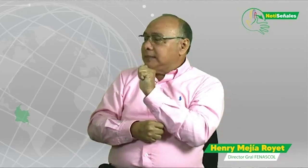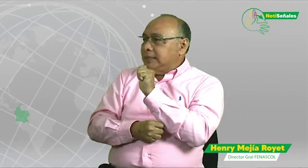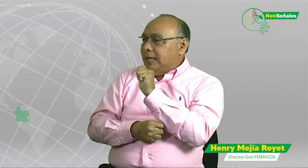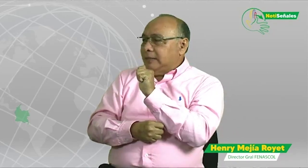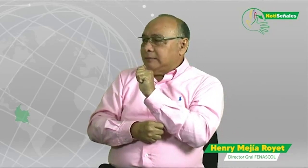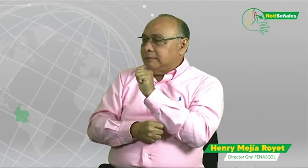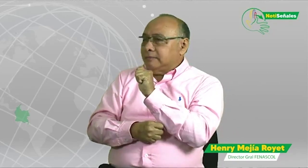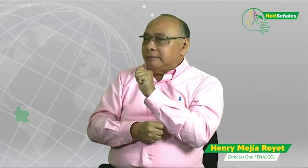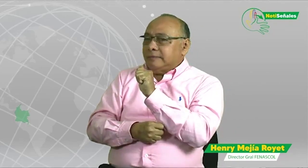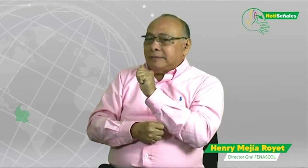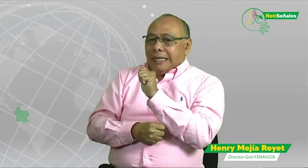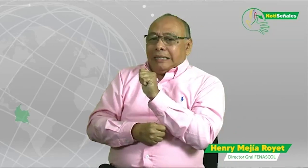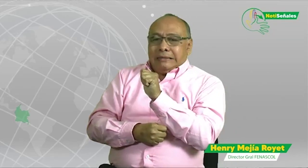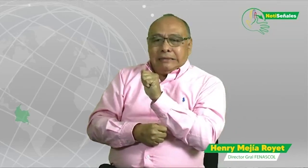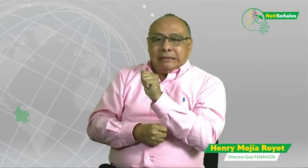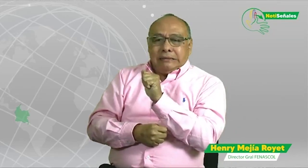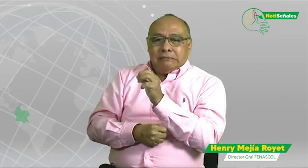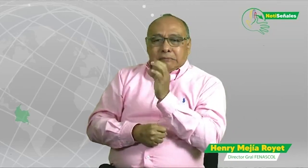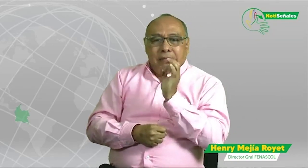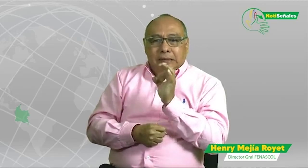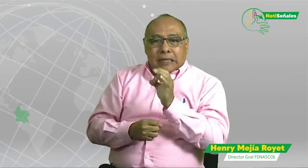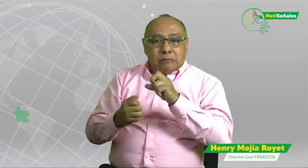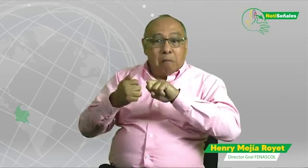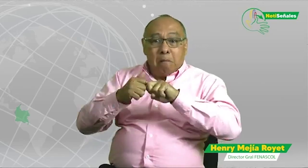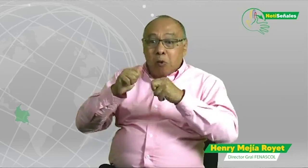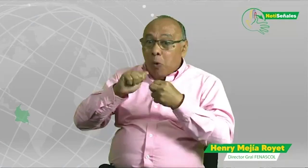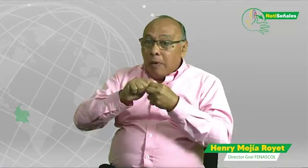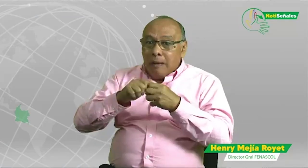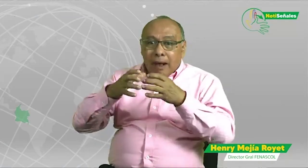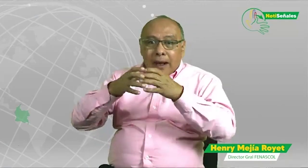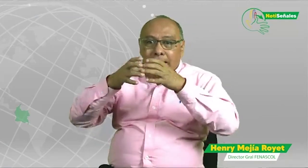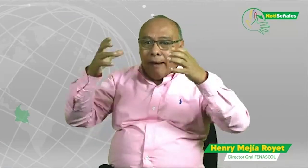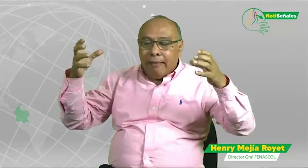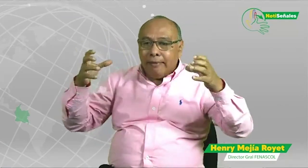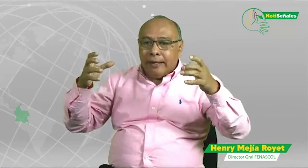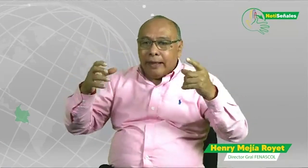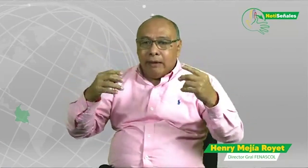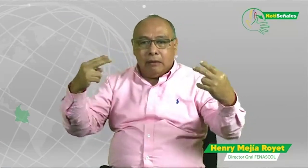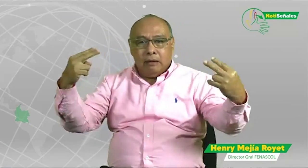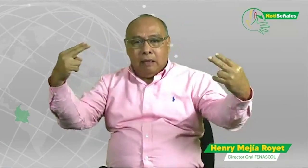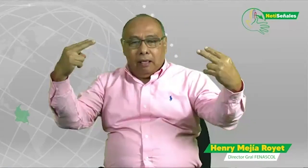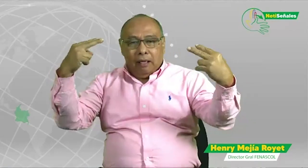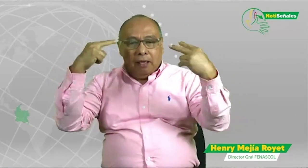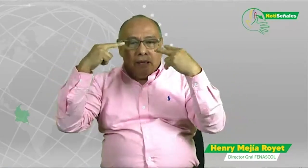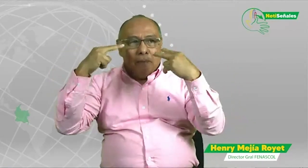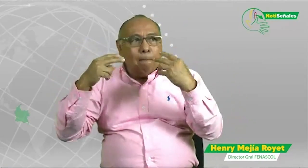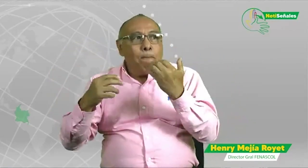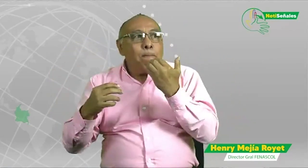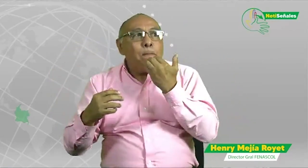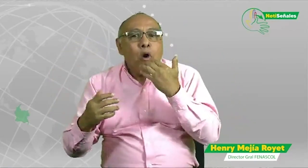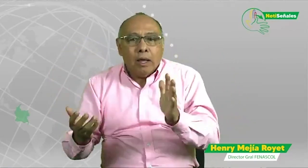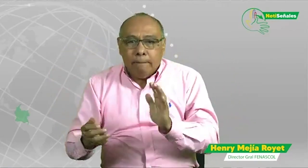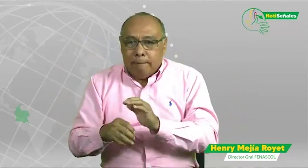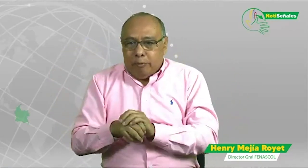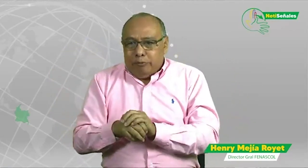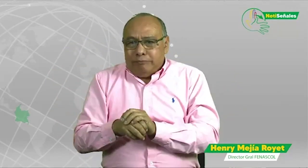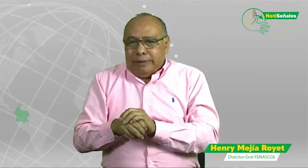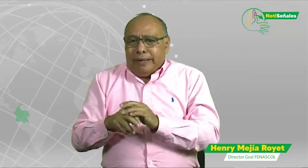por ejemplo, tanto para personas ciegas como para personas sordas, ese paradigma es más el del